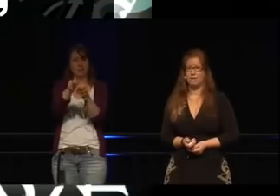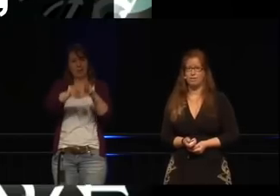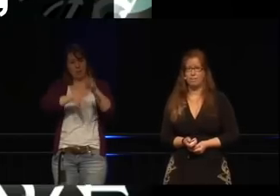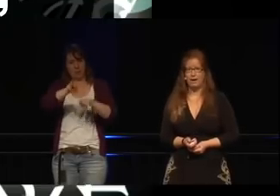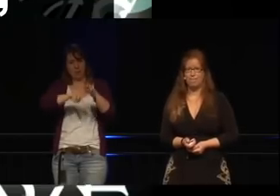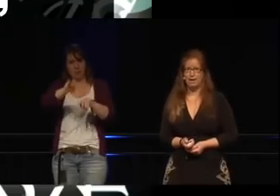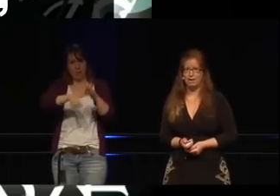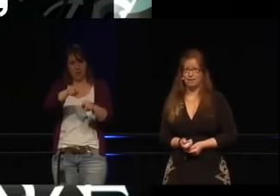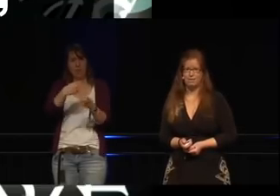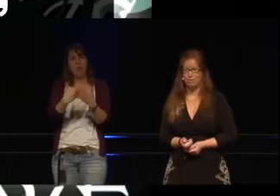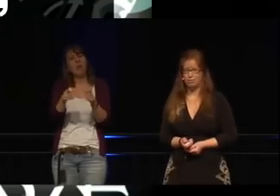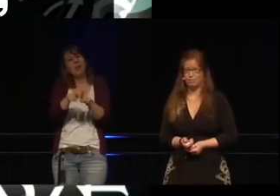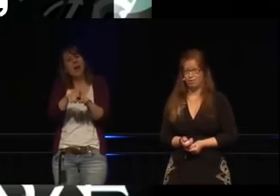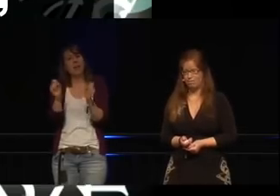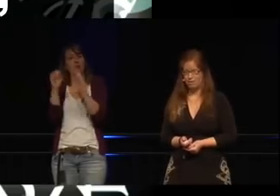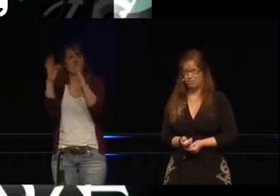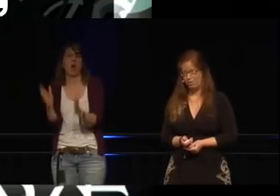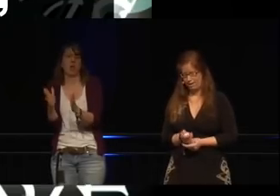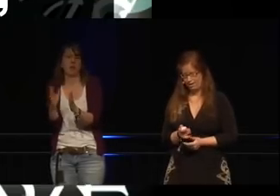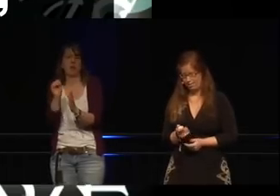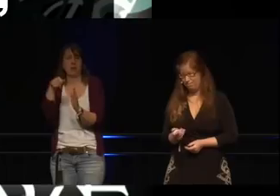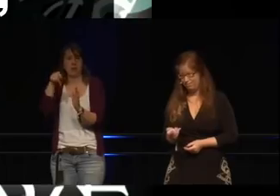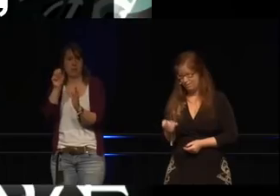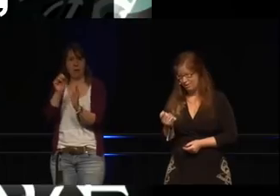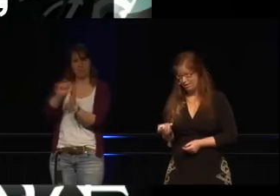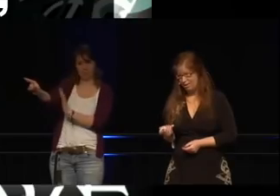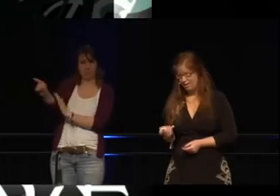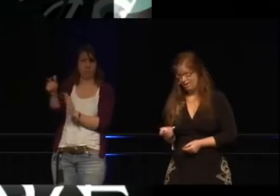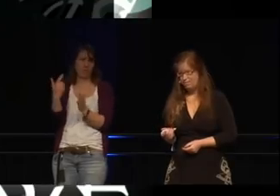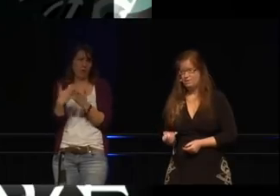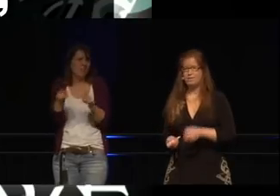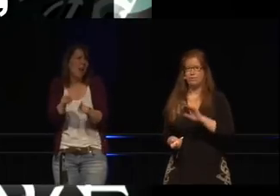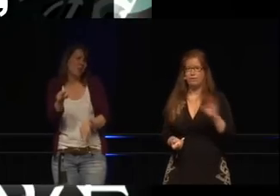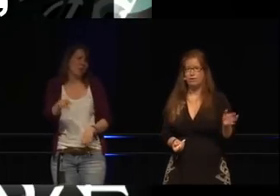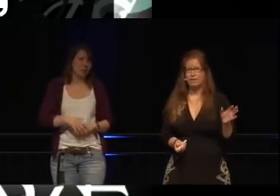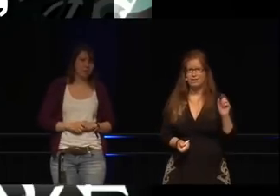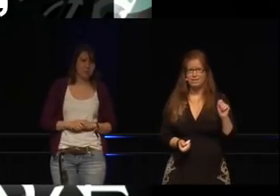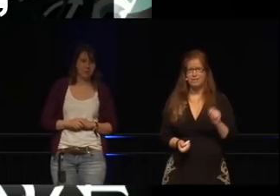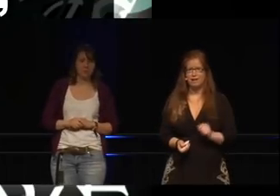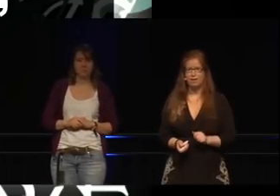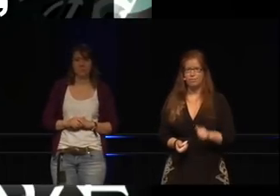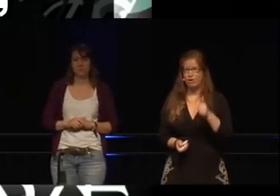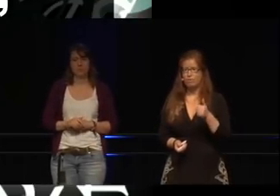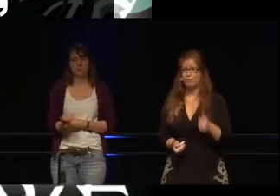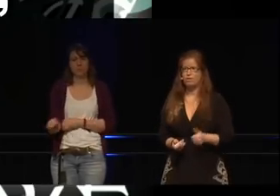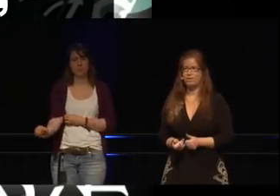Genauso wie, hauptsächlich zum Spam-Versenden, so wie der Eiskasten Frigidaire.